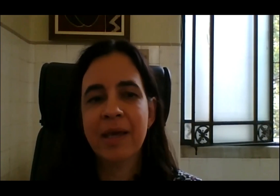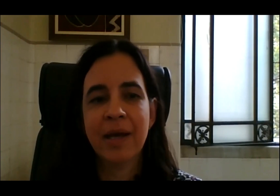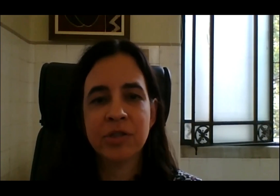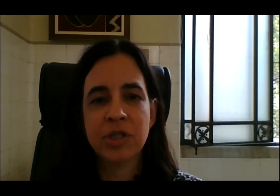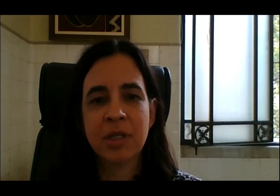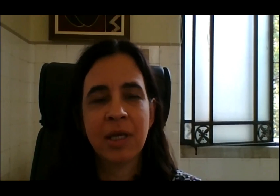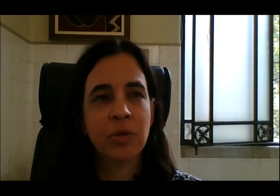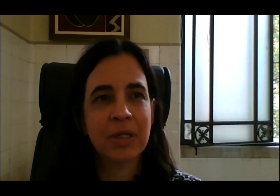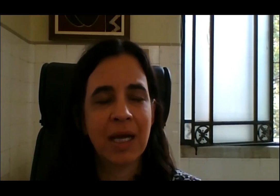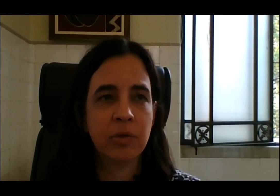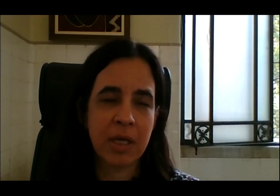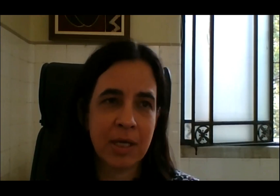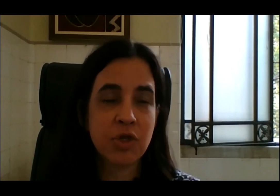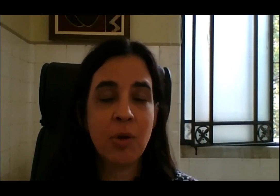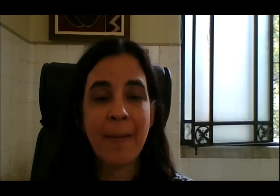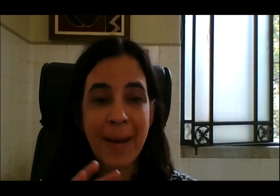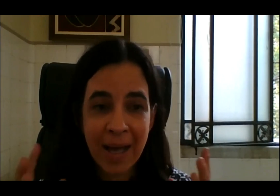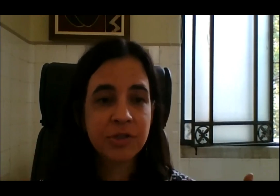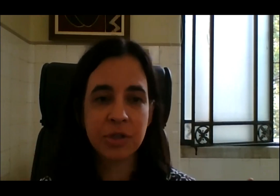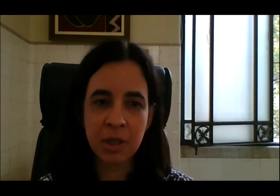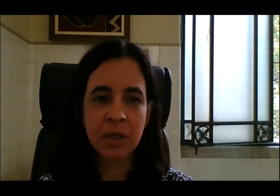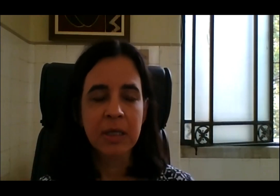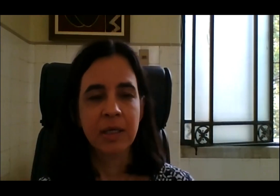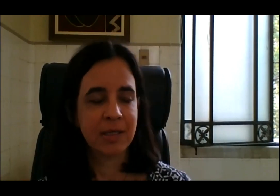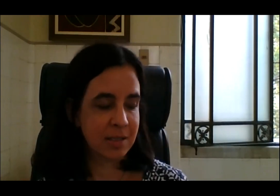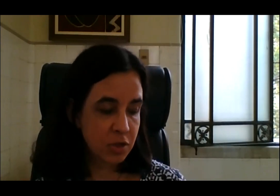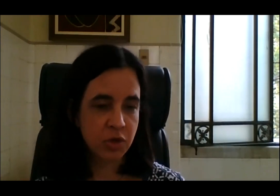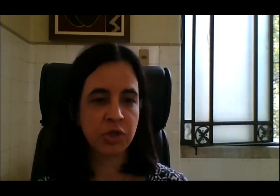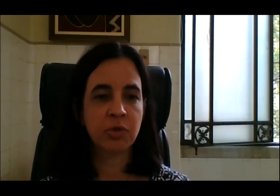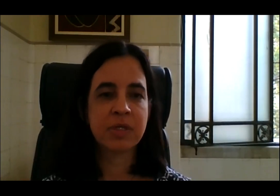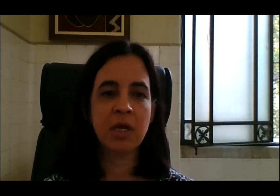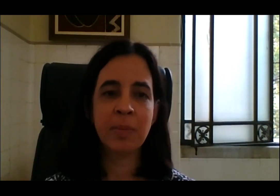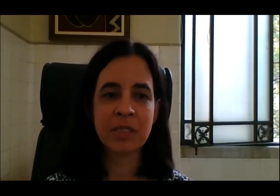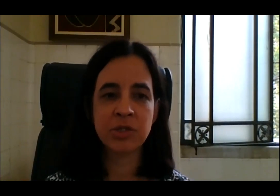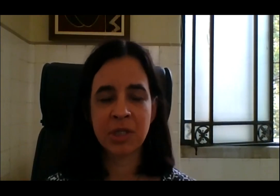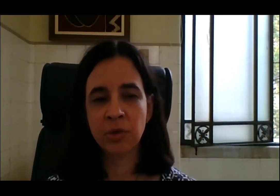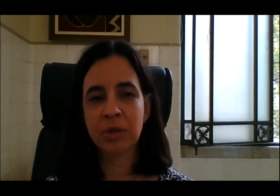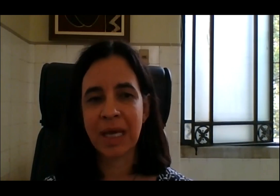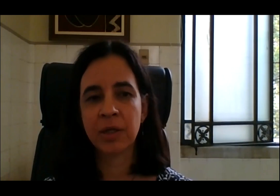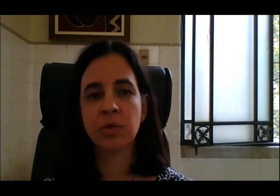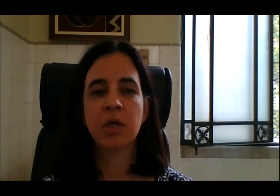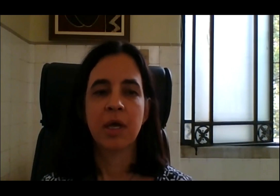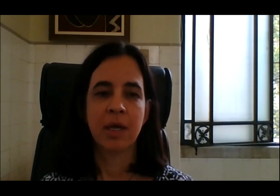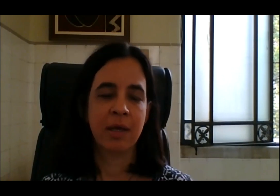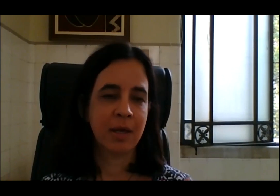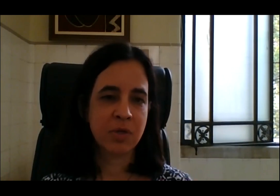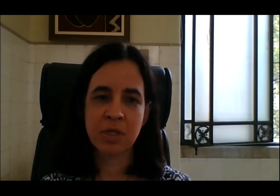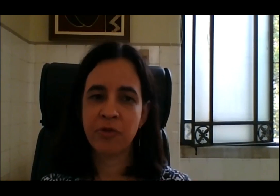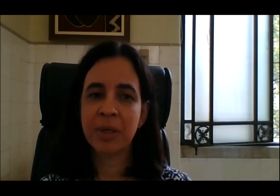porque a gente tem adotado, que é só uma parte dessas ações de inclusão, mas a gente tem adotado